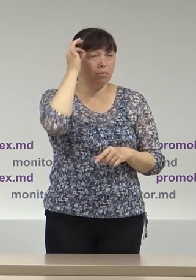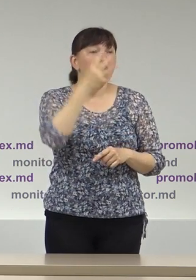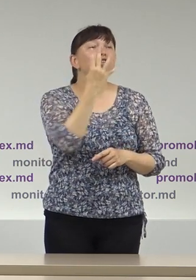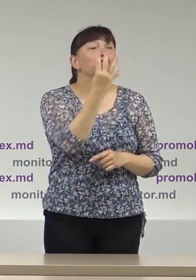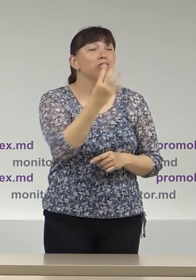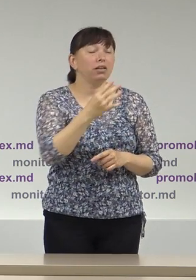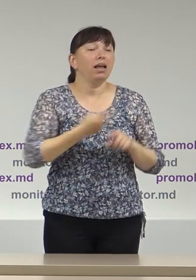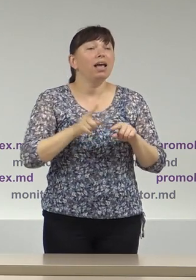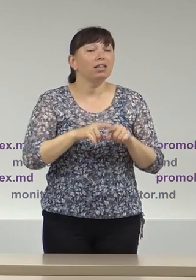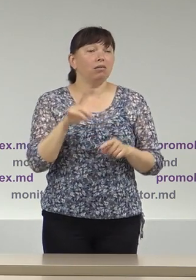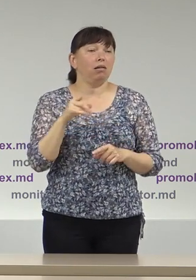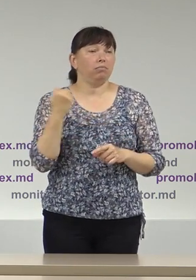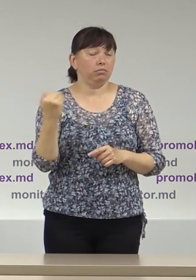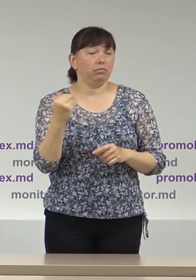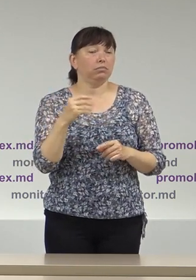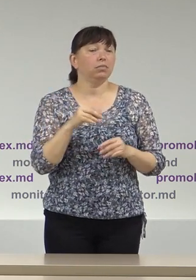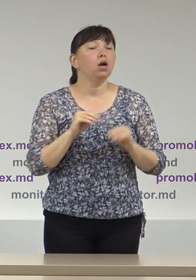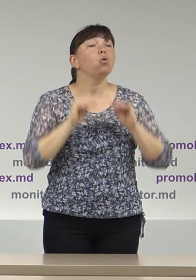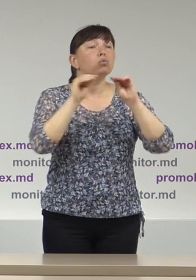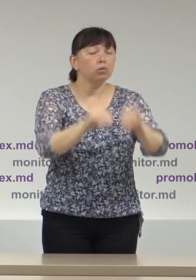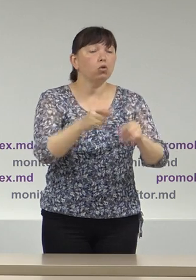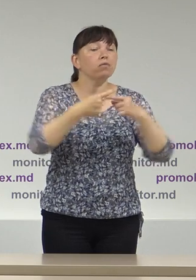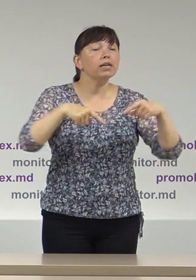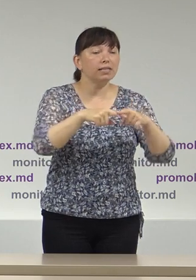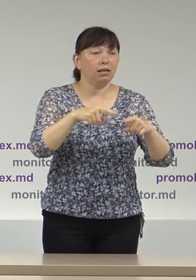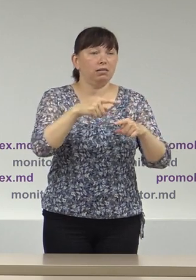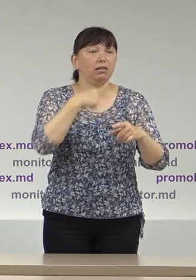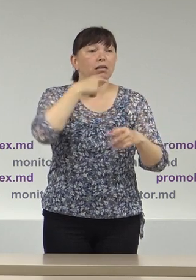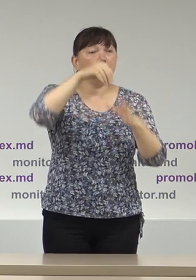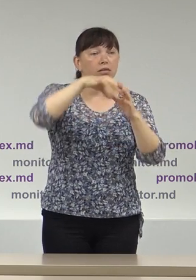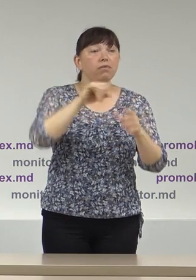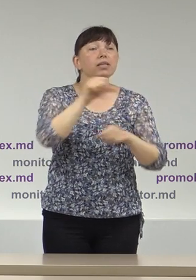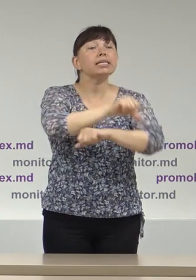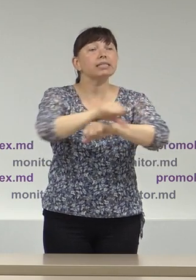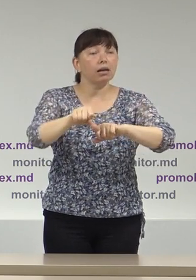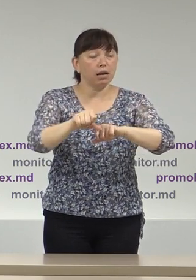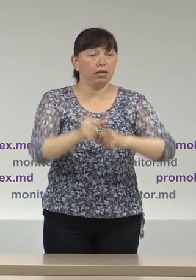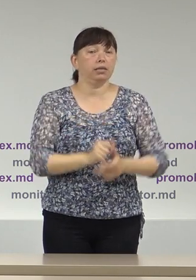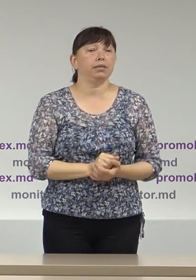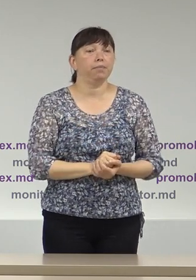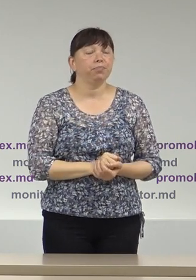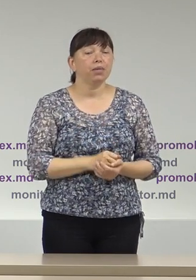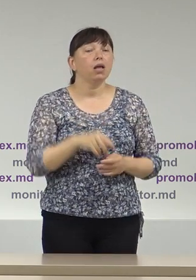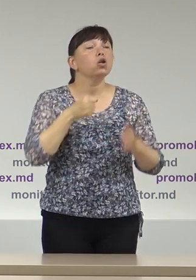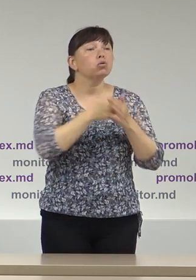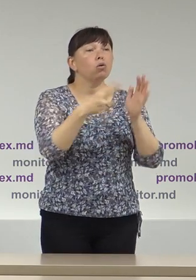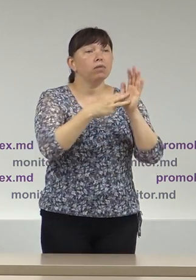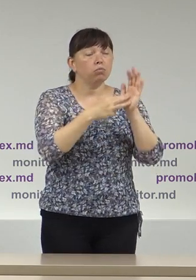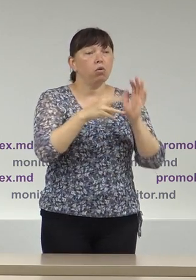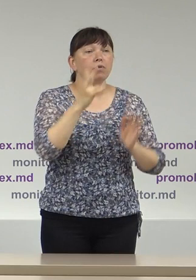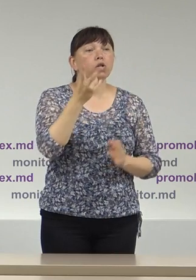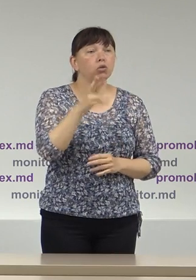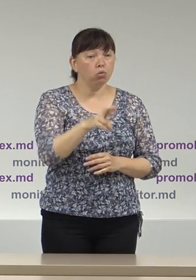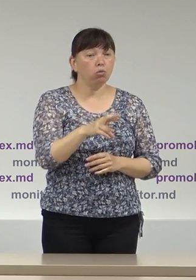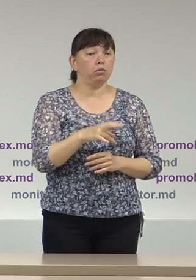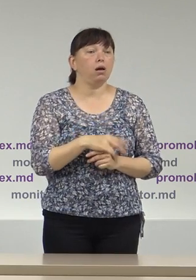contestații se referă la constituirea secțiilor de votare peste hotare. Deci, până la 8 iunie 2021,